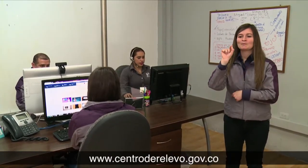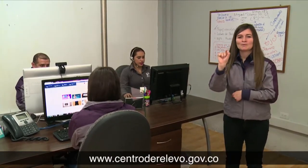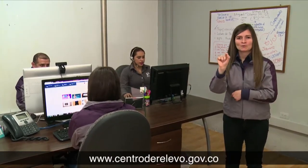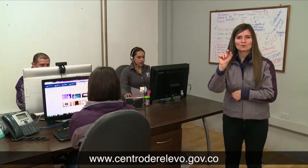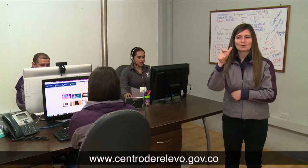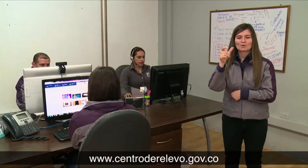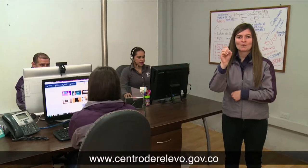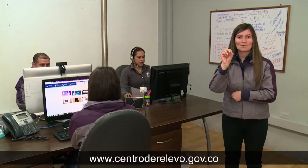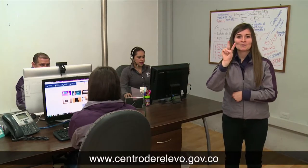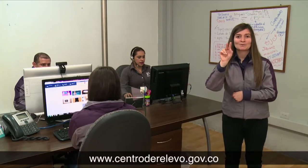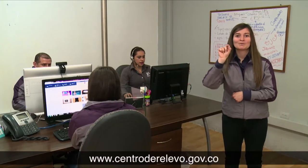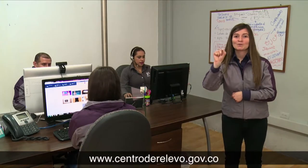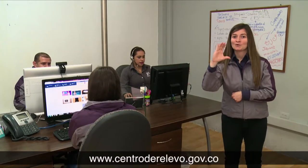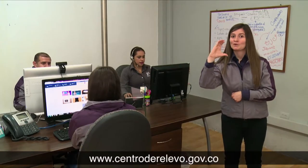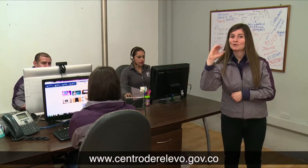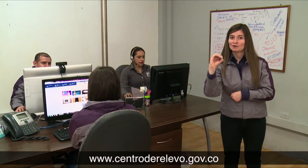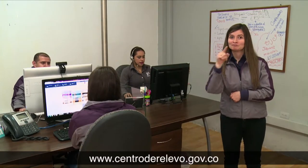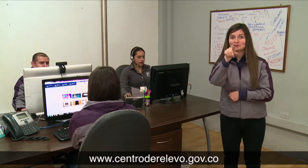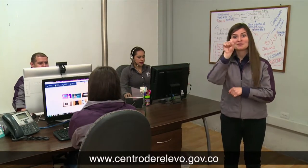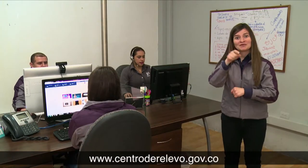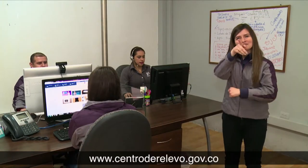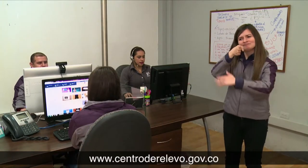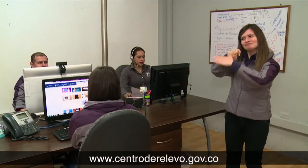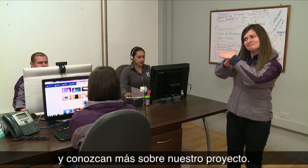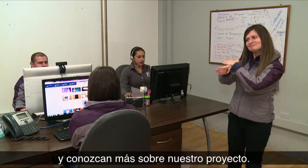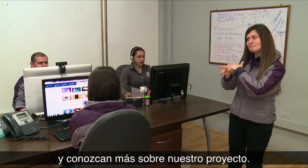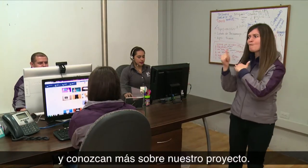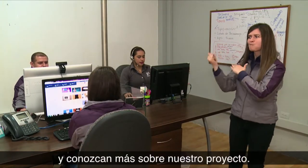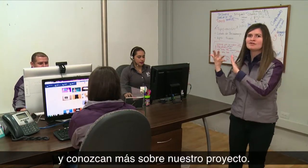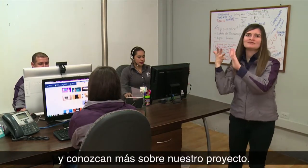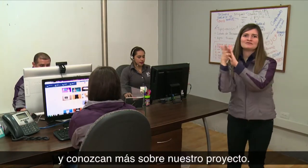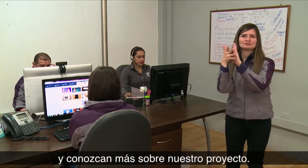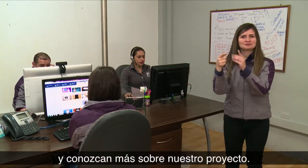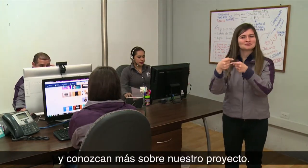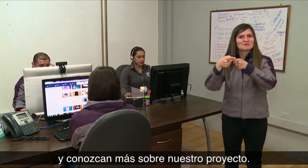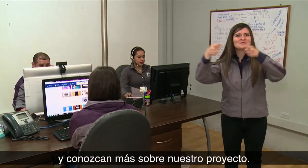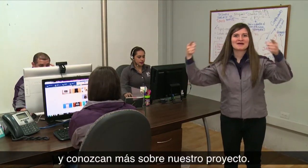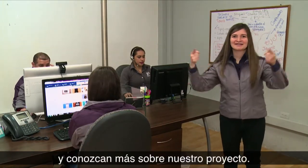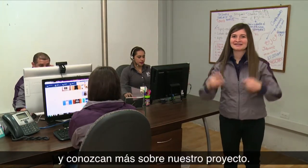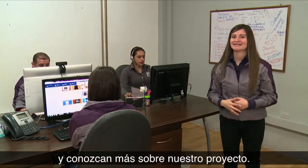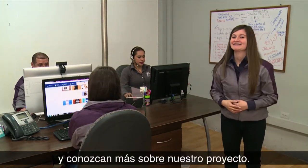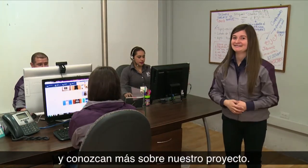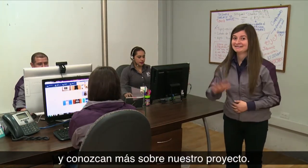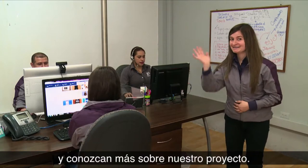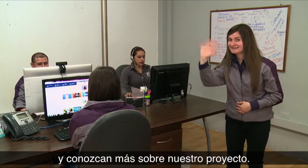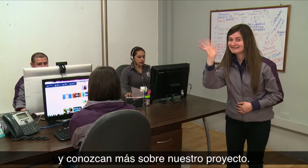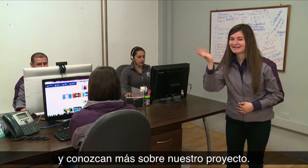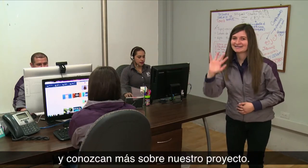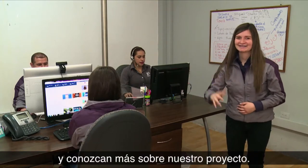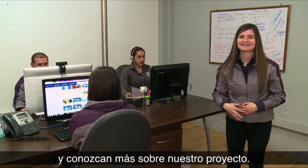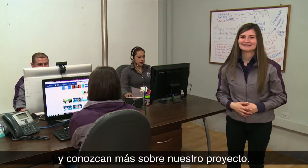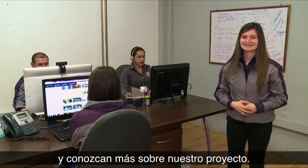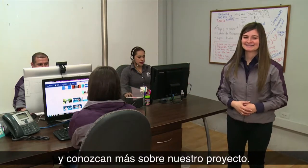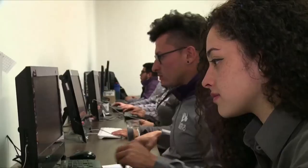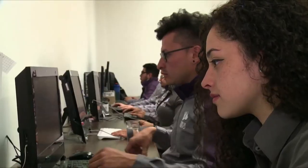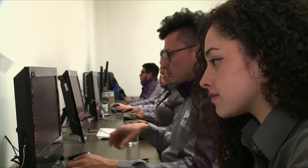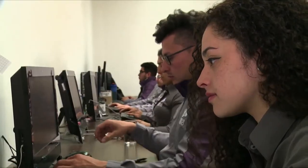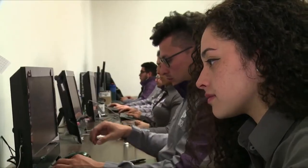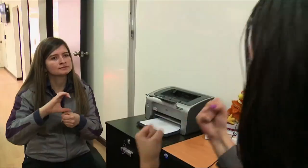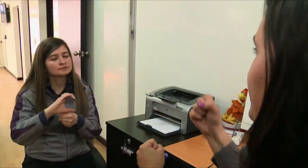.centroderrelevo.gov.co y conozcan más sobre nuestro proyecto. www.centroderrelevo.com.centroderrelevo